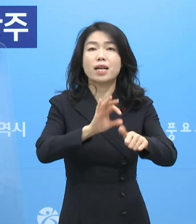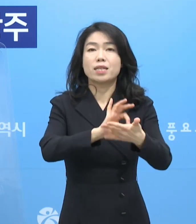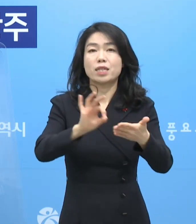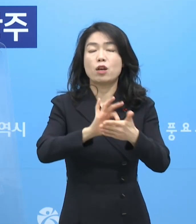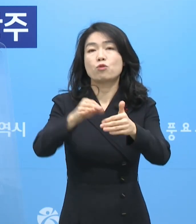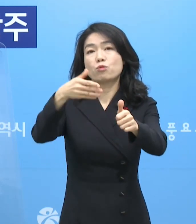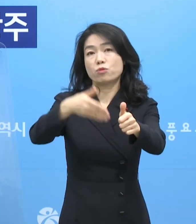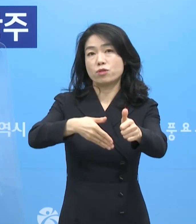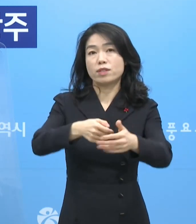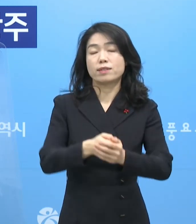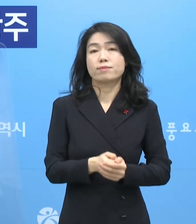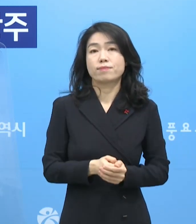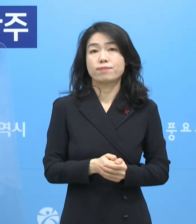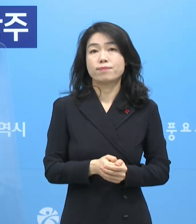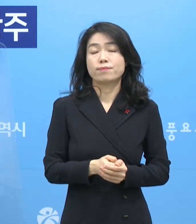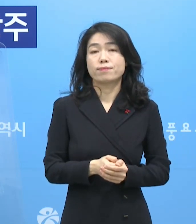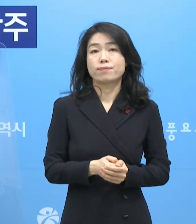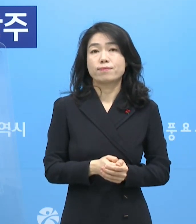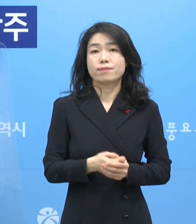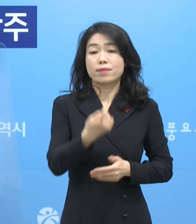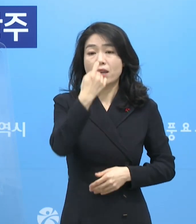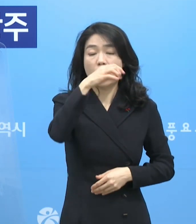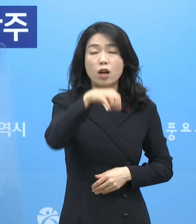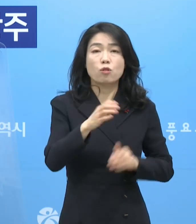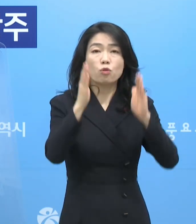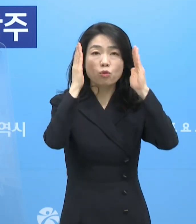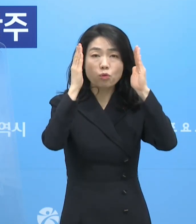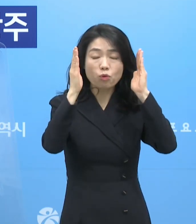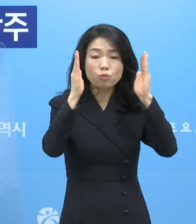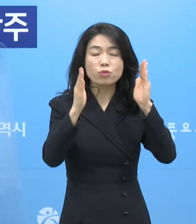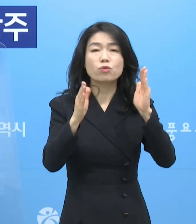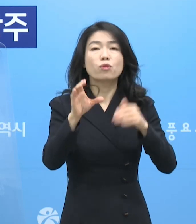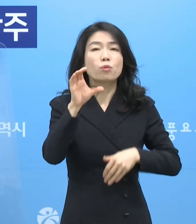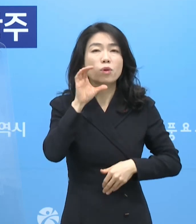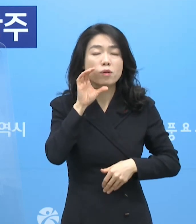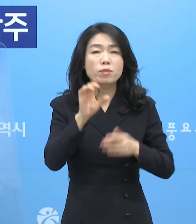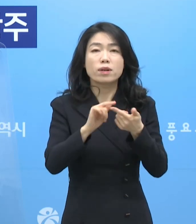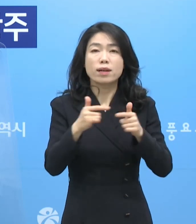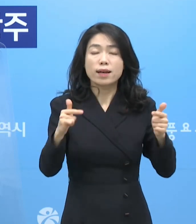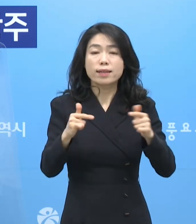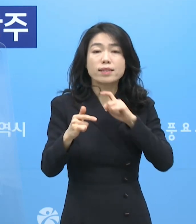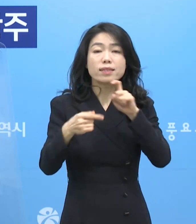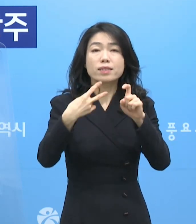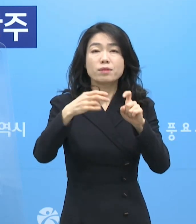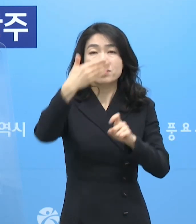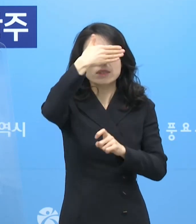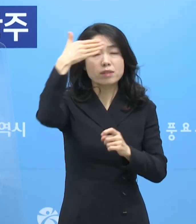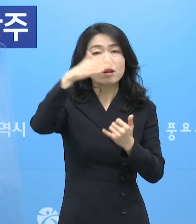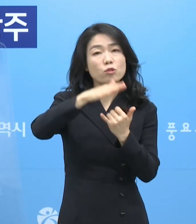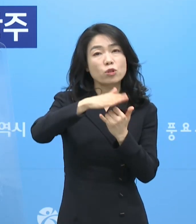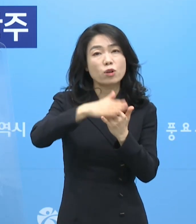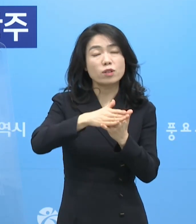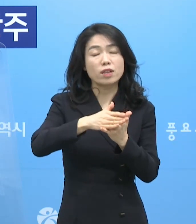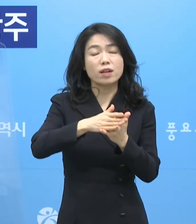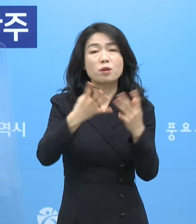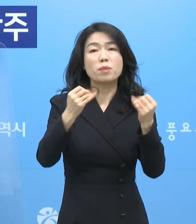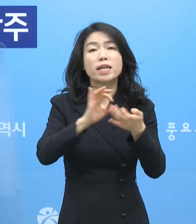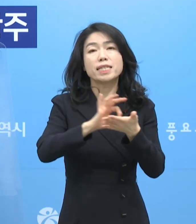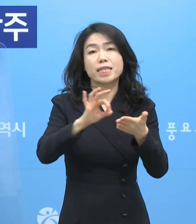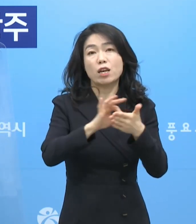당부드립니다. 마지막으로 학원과 독서실, 스터디카페 등 10대 청소년들이 주로 이용하는